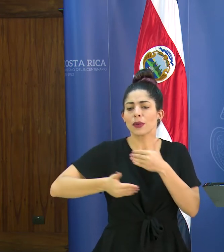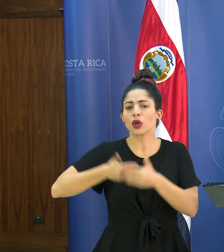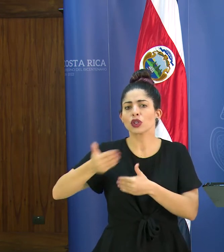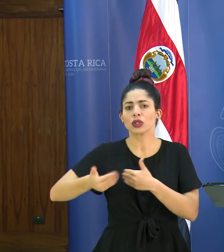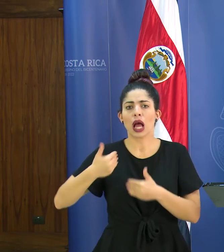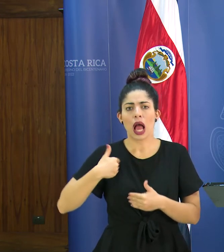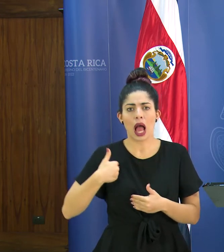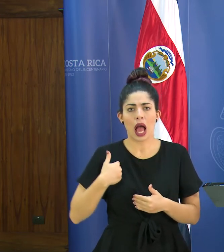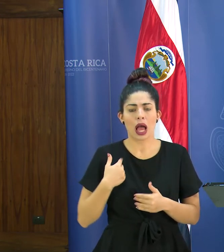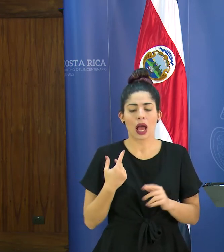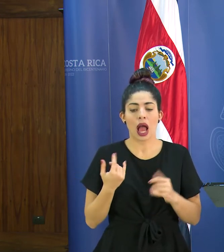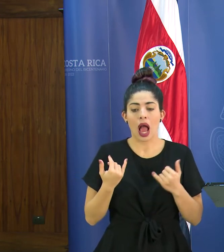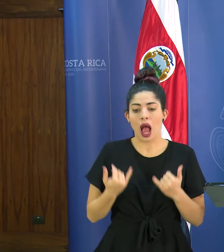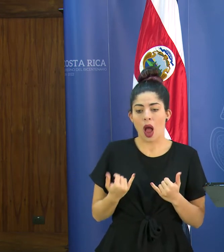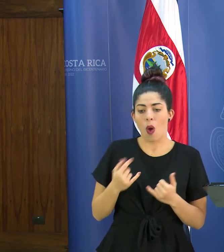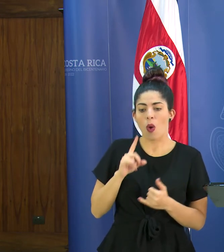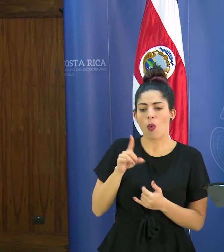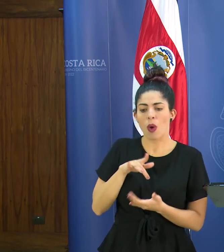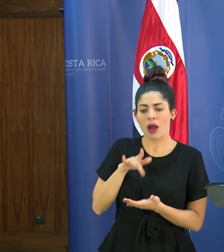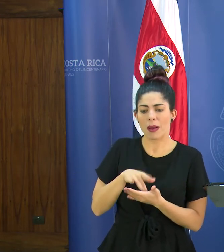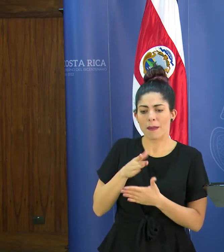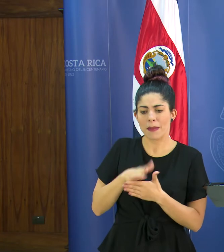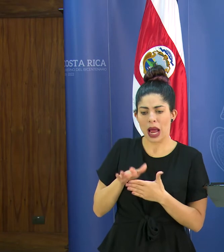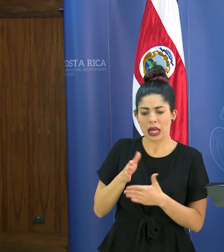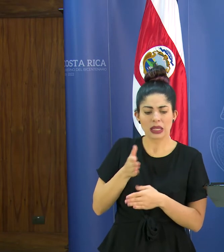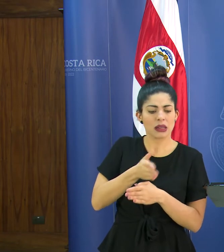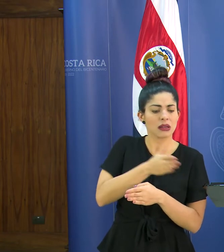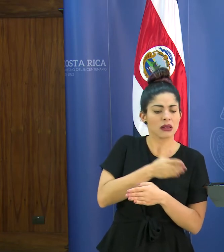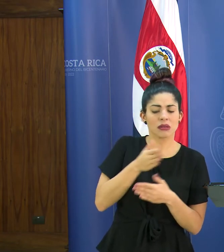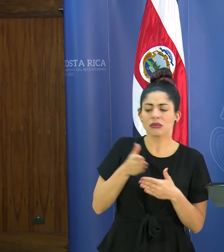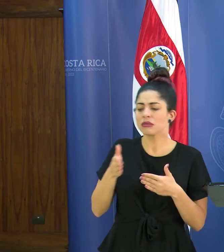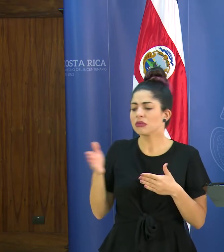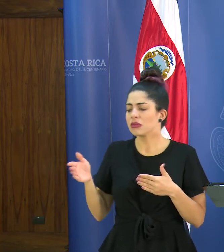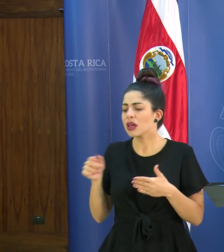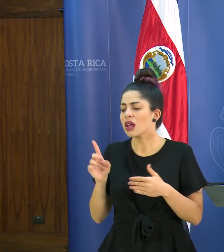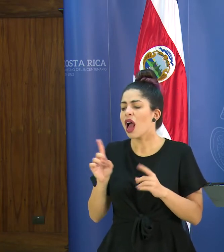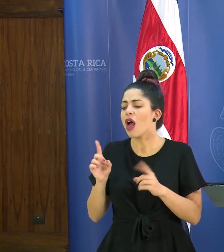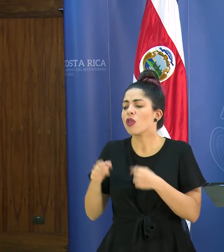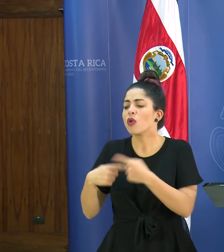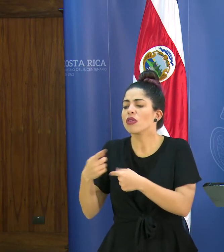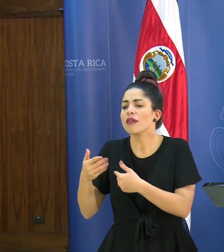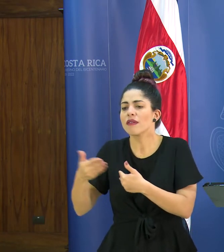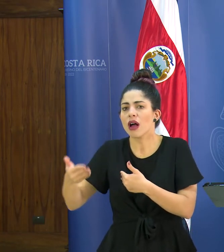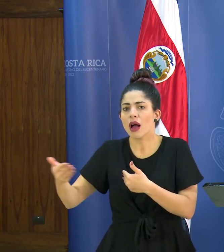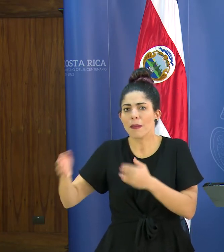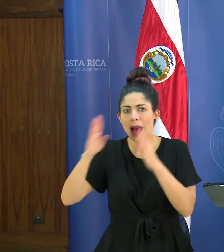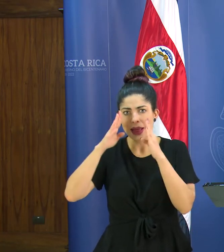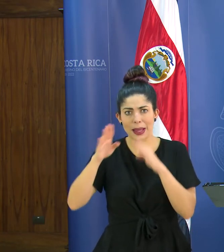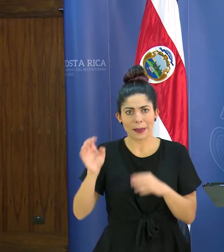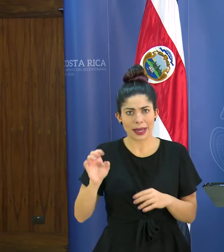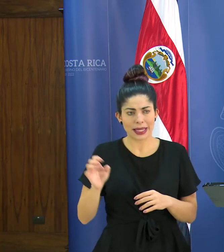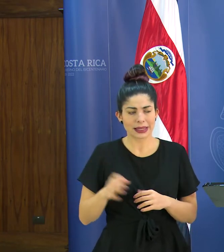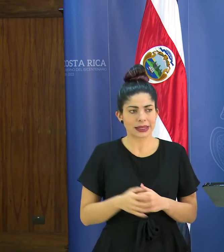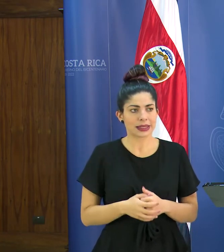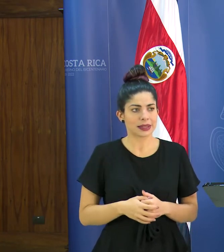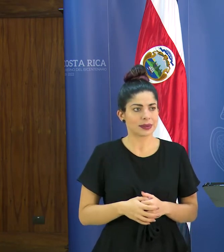en cuál fase estamos en qué consiste y hacia dónde vamos en el abordaje de esta emergencia